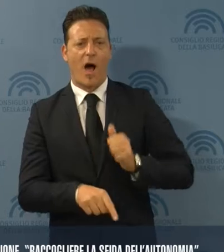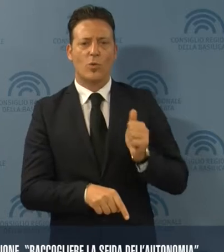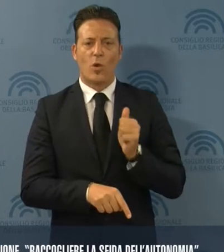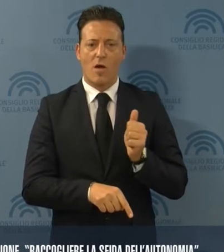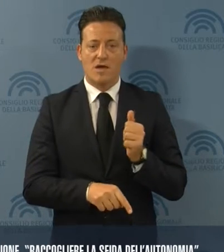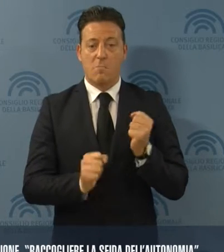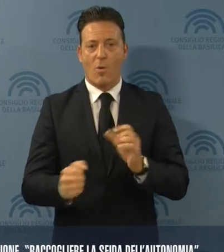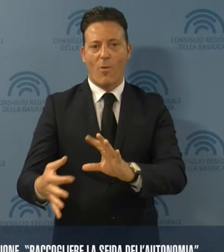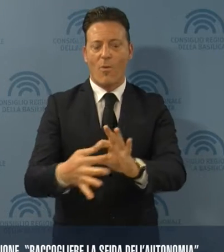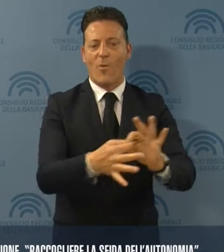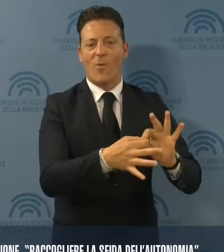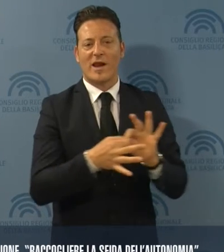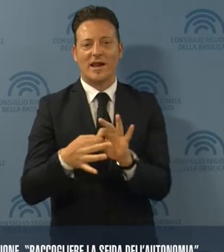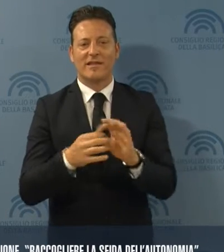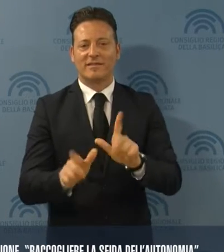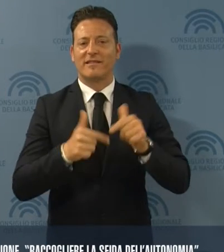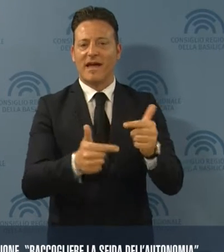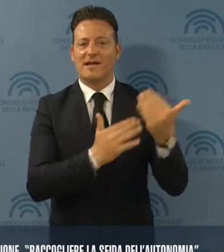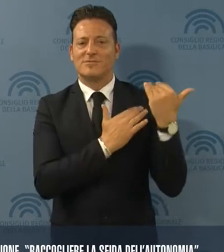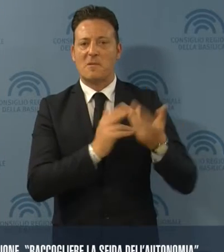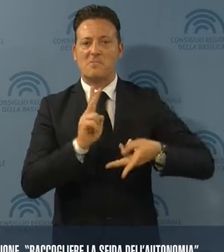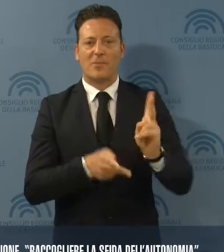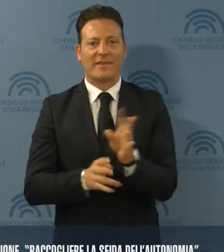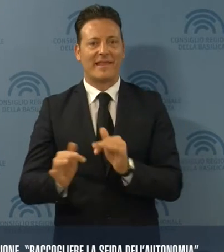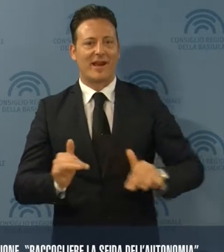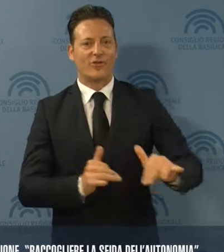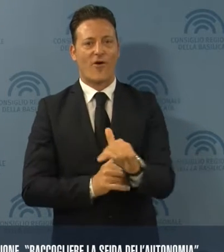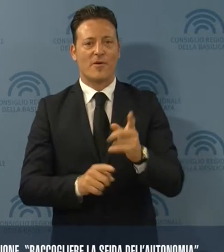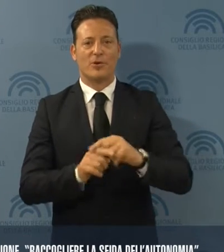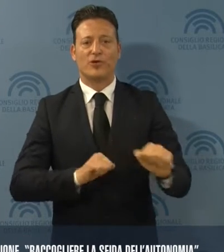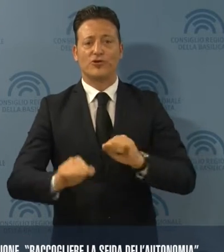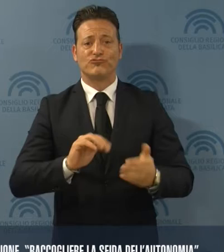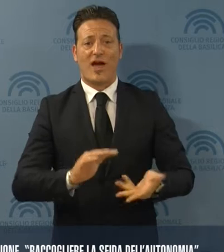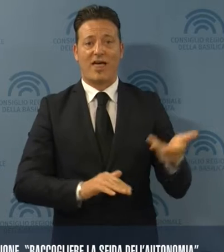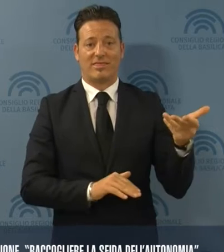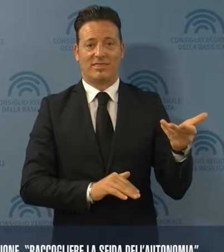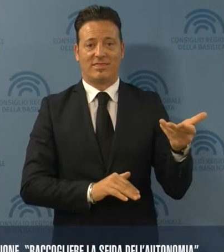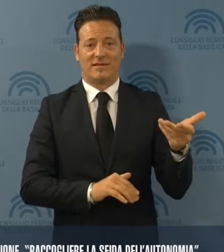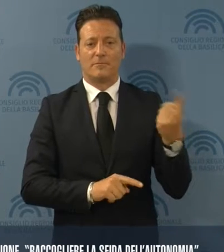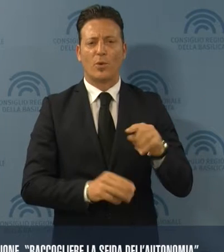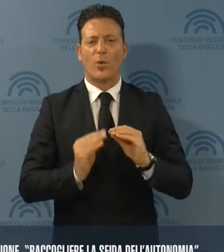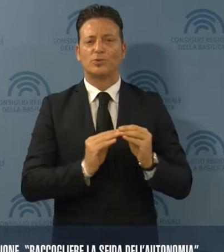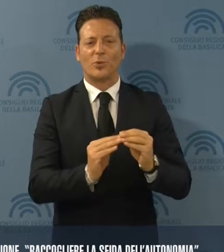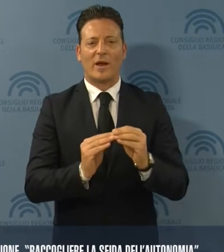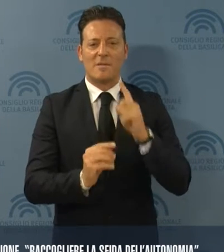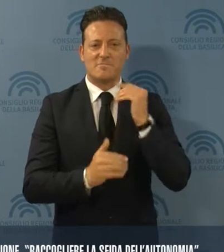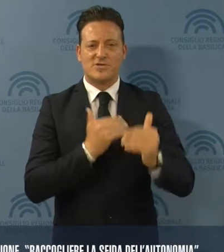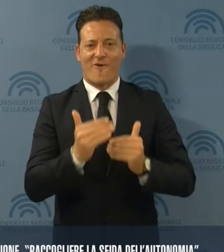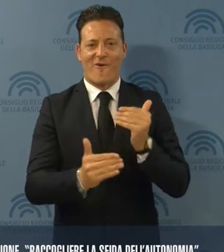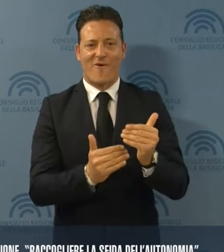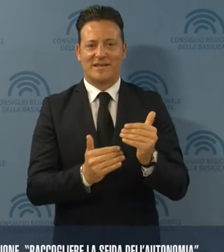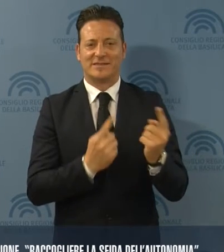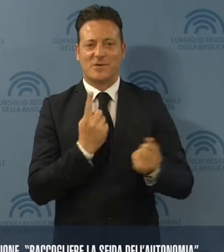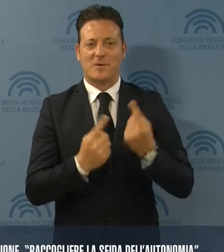la strada che può unire per responsabilizzare i territori e le classi dirigenti e costruire le condizioni